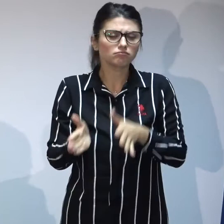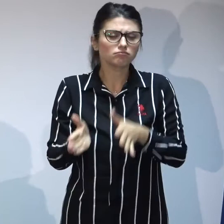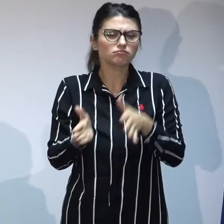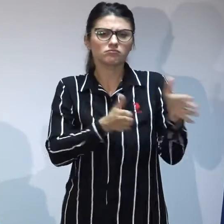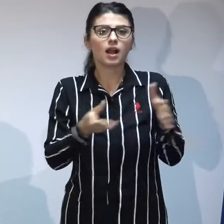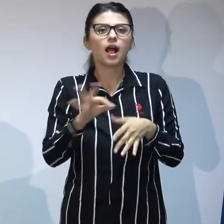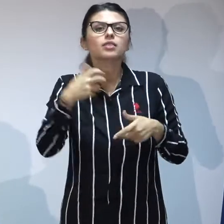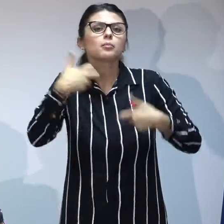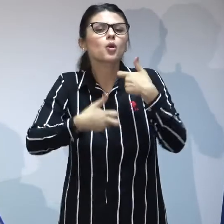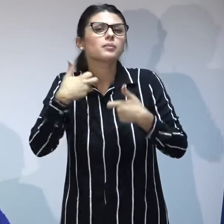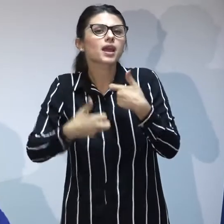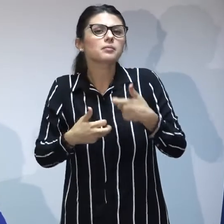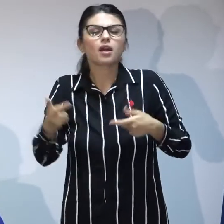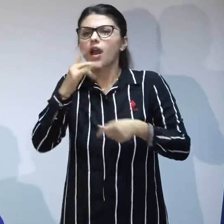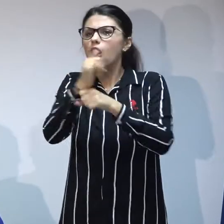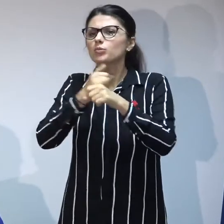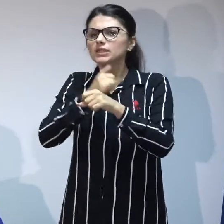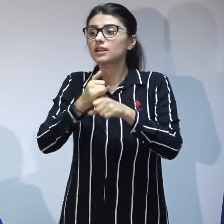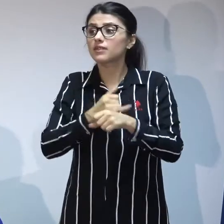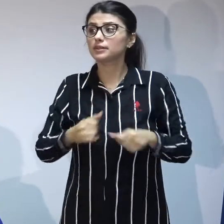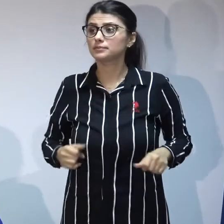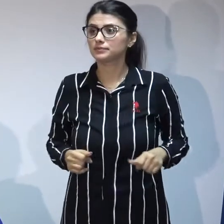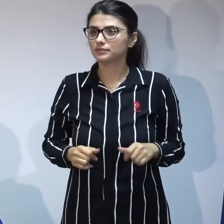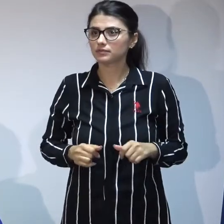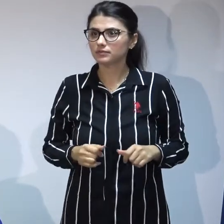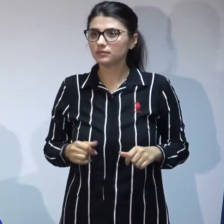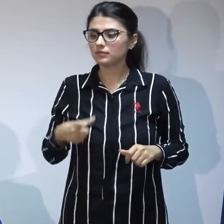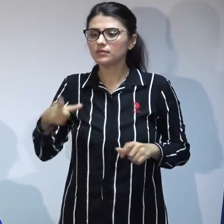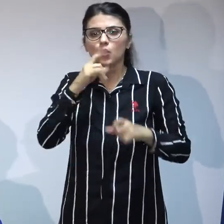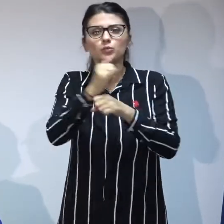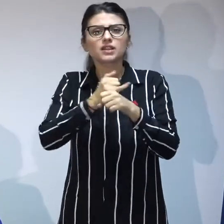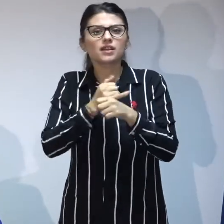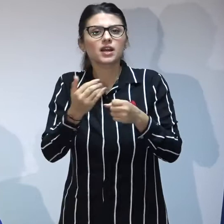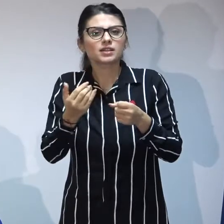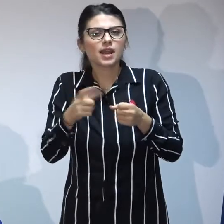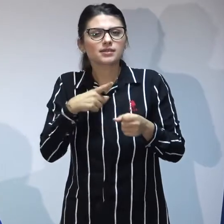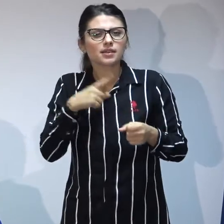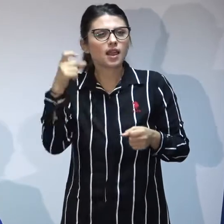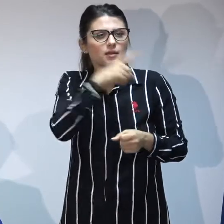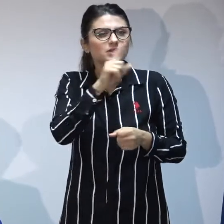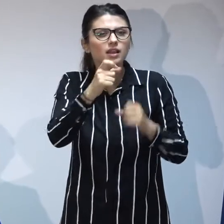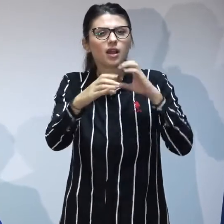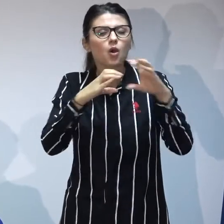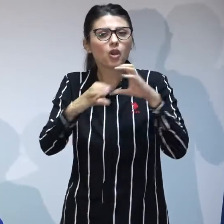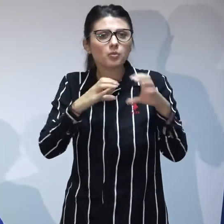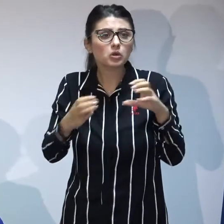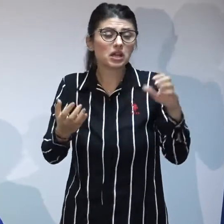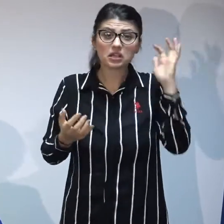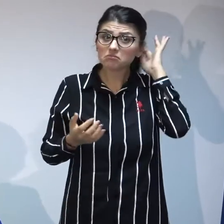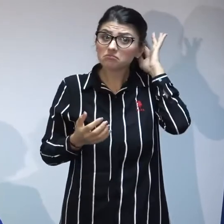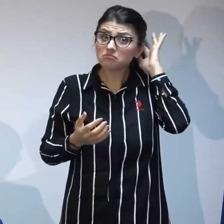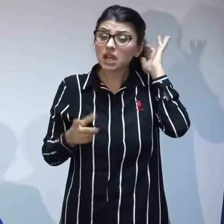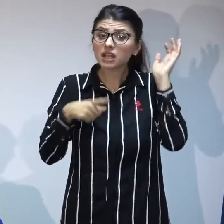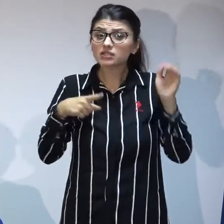umbrelă pe care am remarcat-o este aceea a lipsei de colaborare dintre sau să spunem